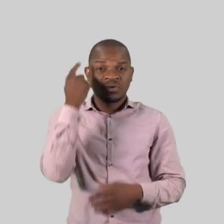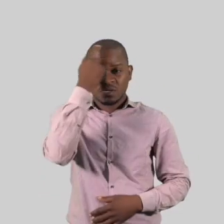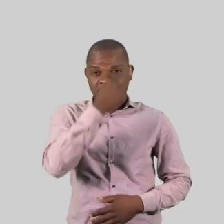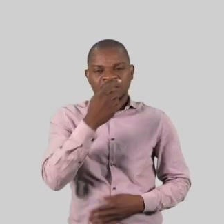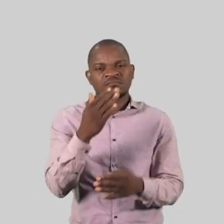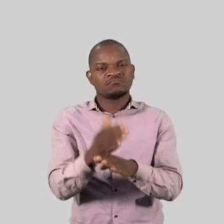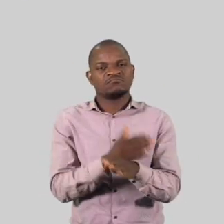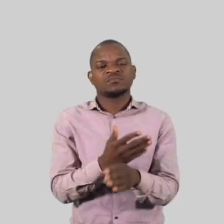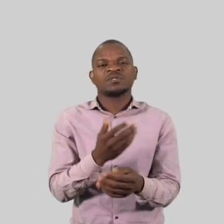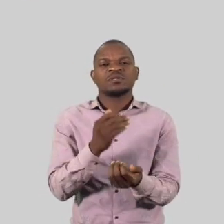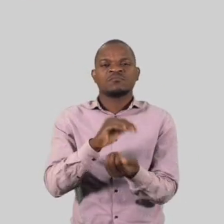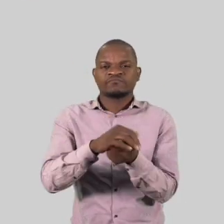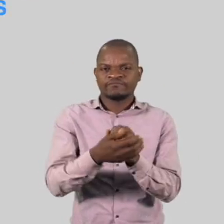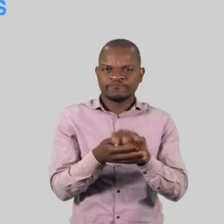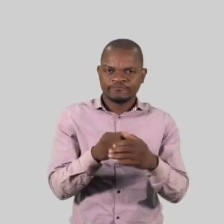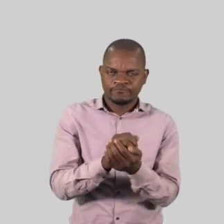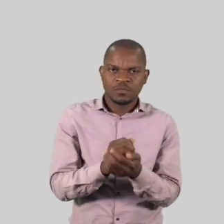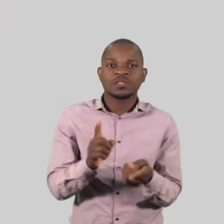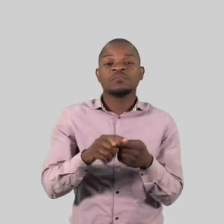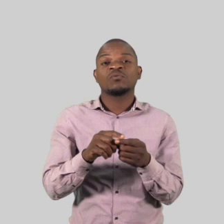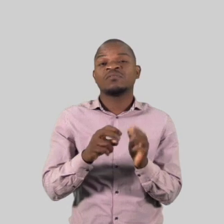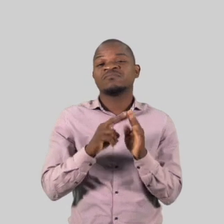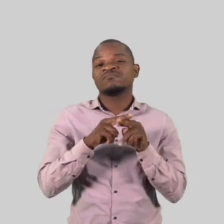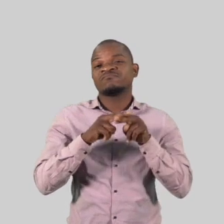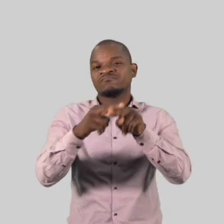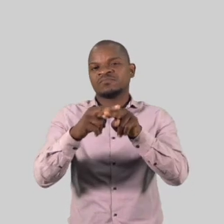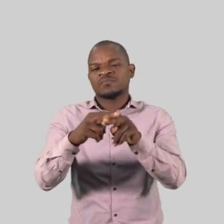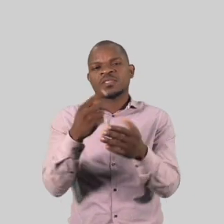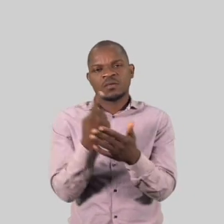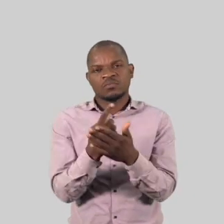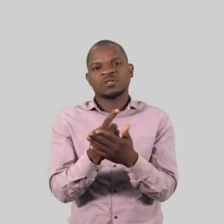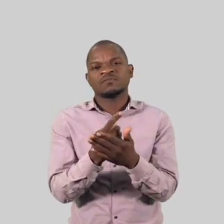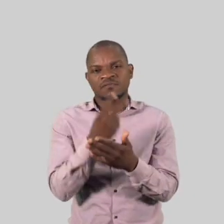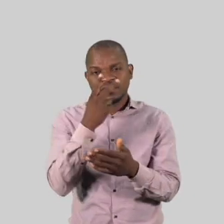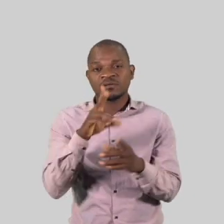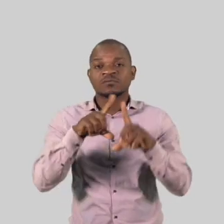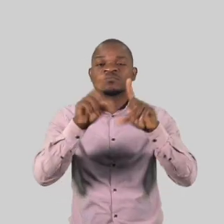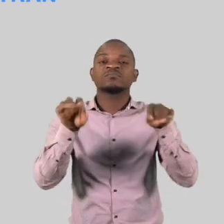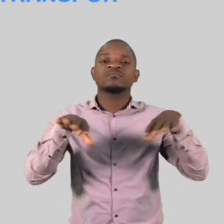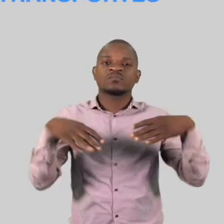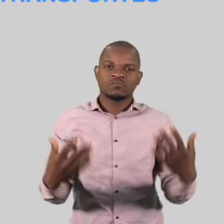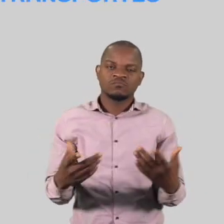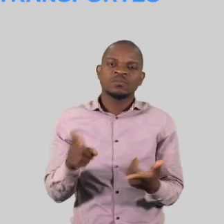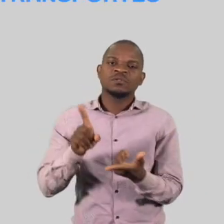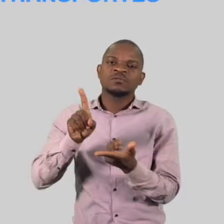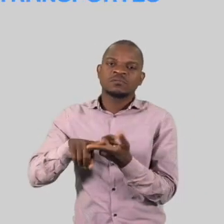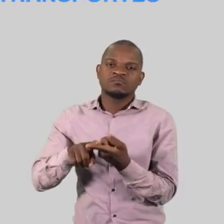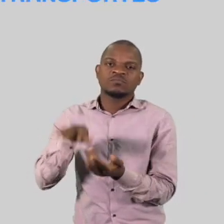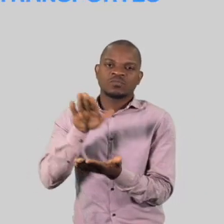evitar tocar na cara sem lavar as mãos, viajar sumente se necessário, usar sempre máscara na paragem e nos transportes